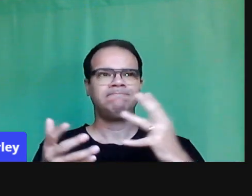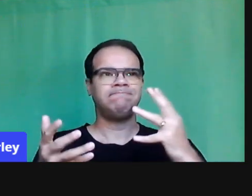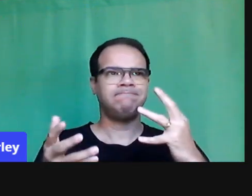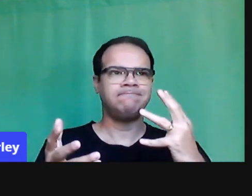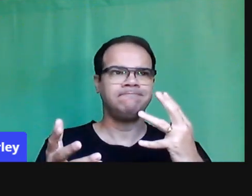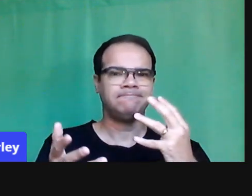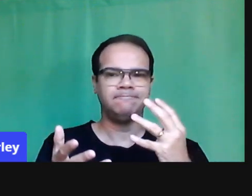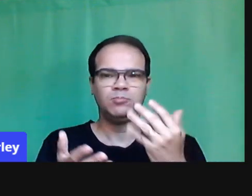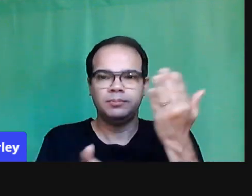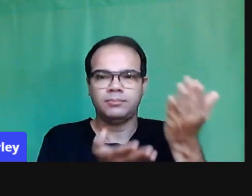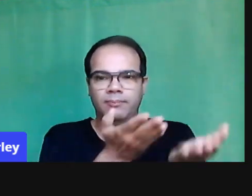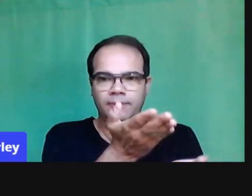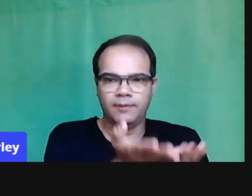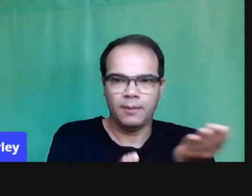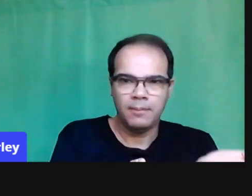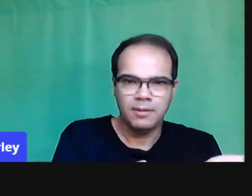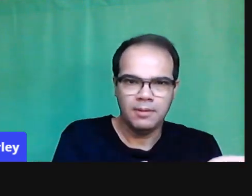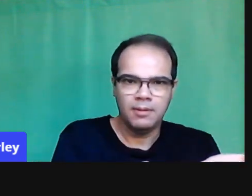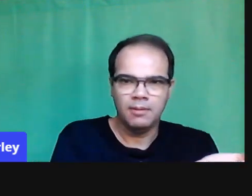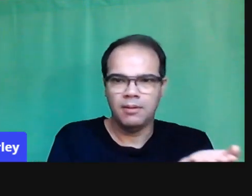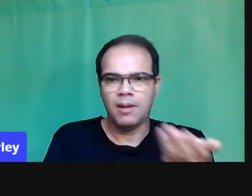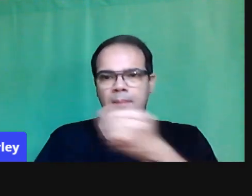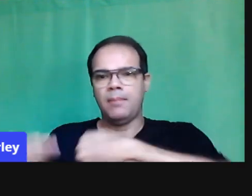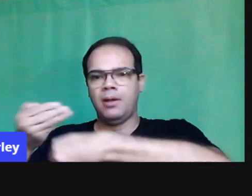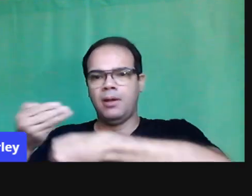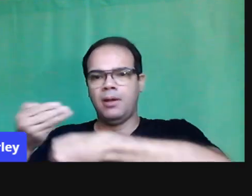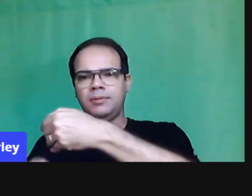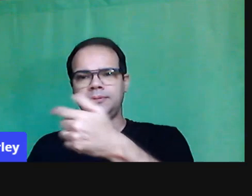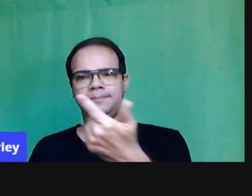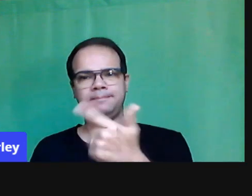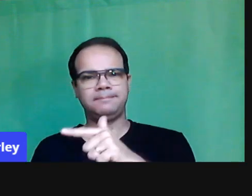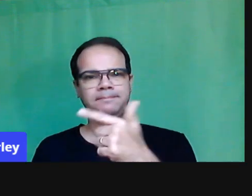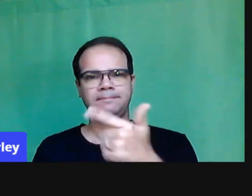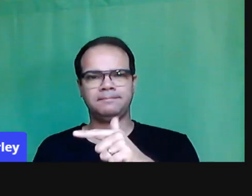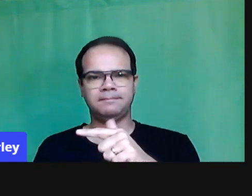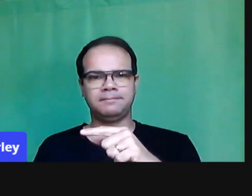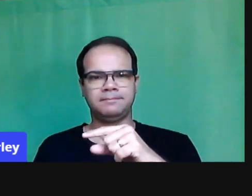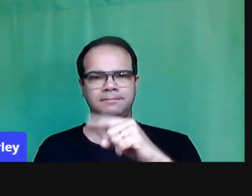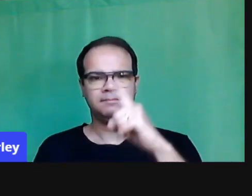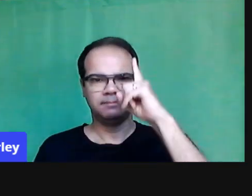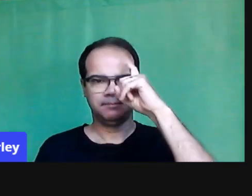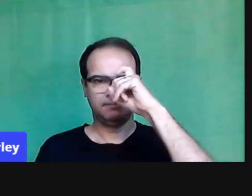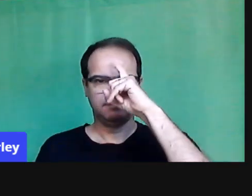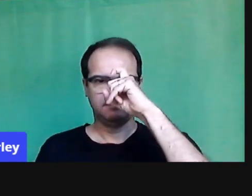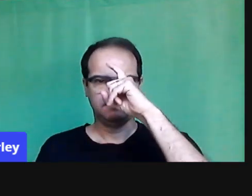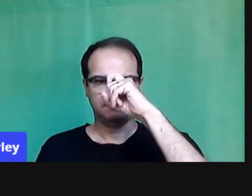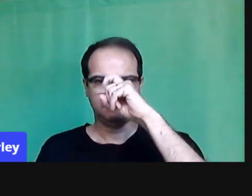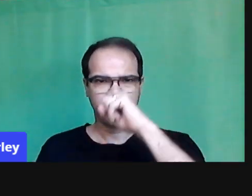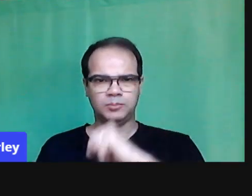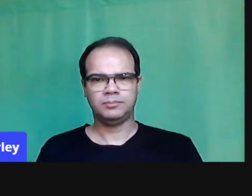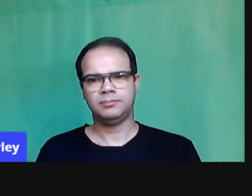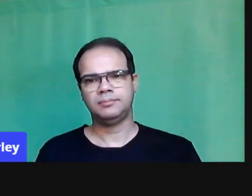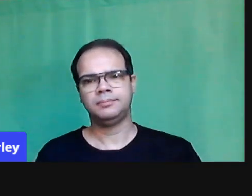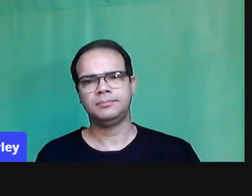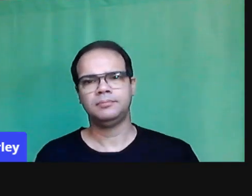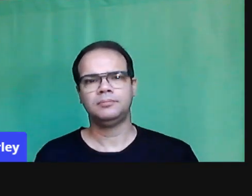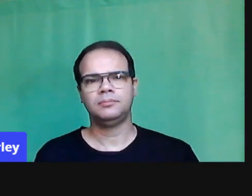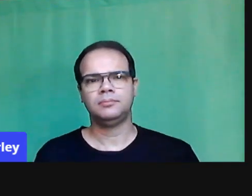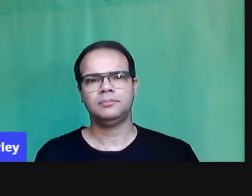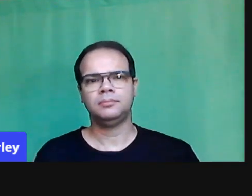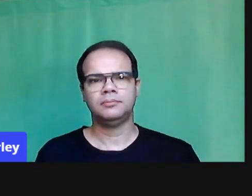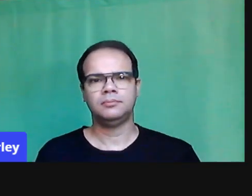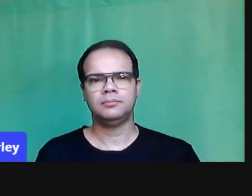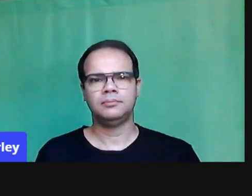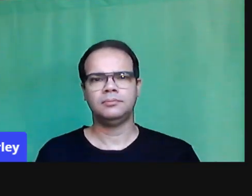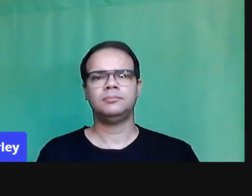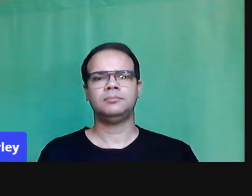acontece, né? Eu vejo um ou dois alunos que estão acompanhando a minha fala, né? Porque não é um